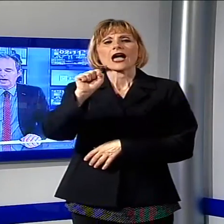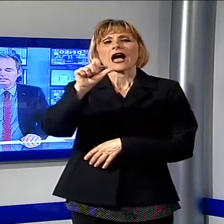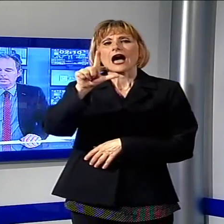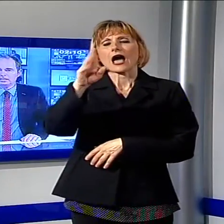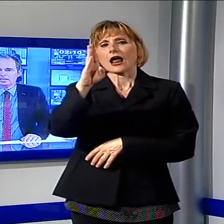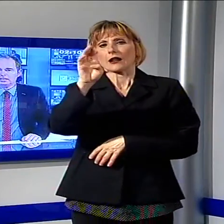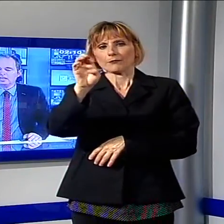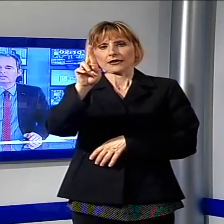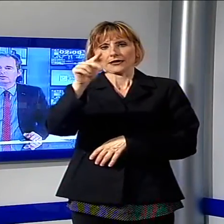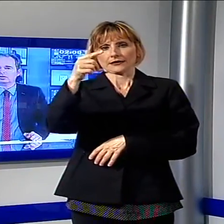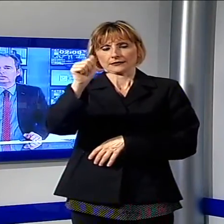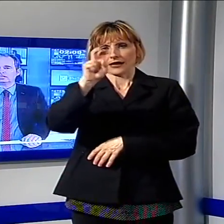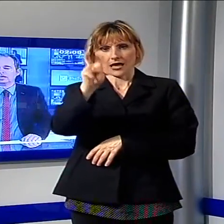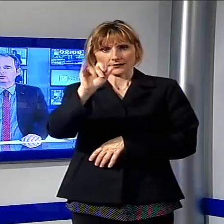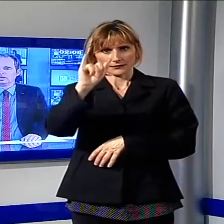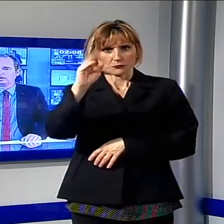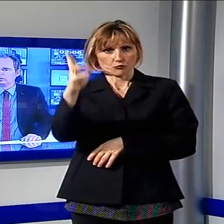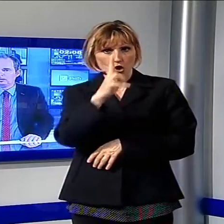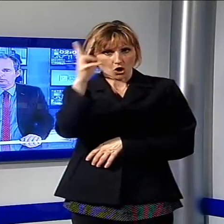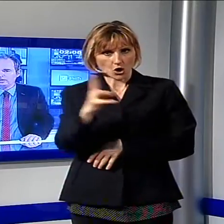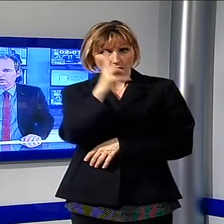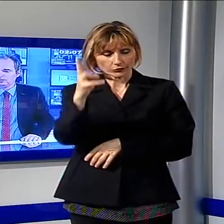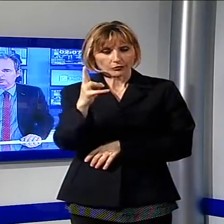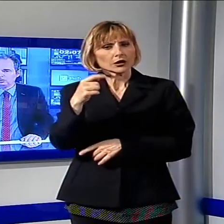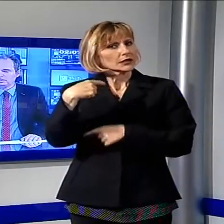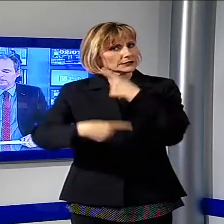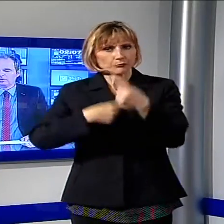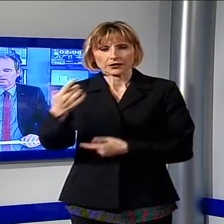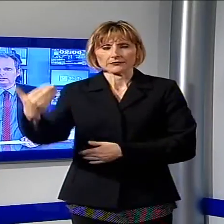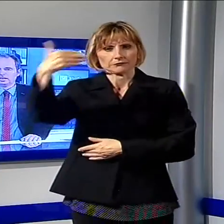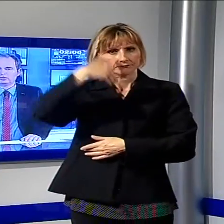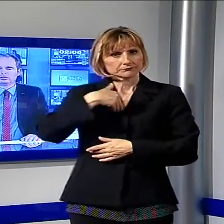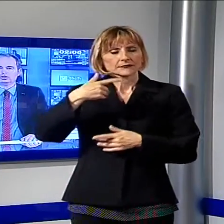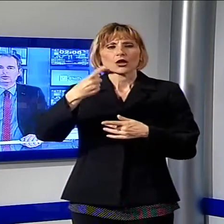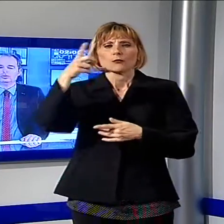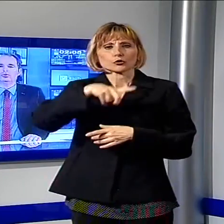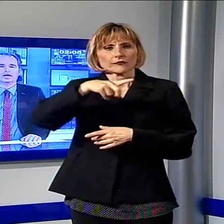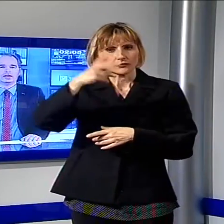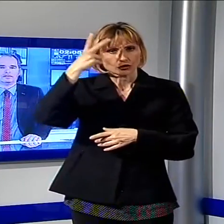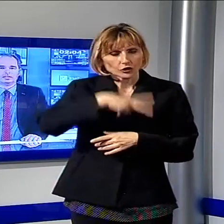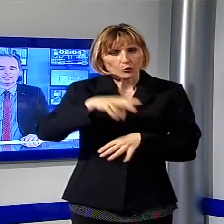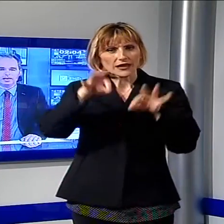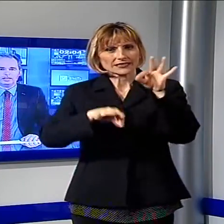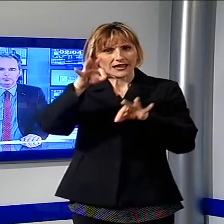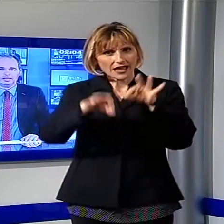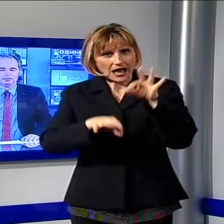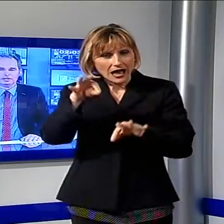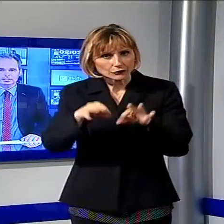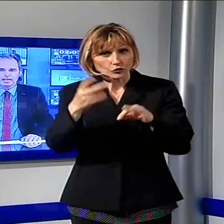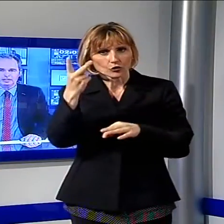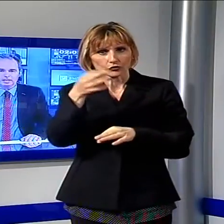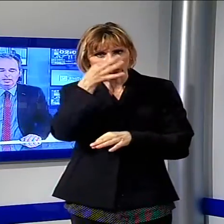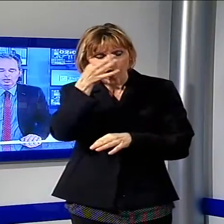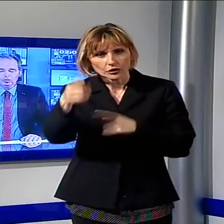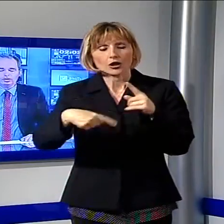Albertazzi che tante volte è stato nella nostra provincia per i suoi spettacoli al Teatro del Giglio di Lucca, alla Versiliana di Marina di